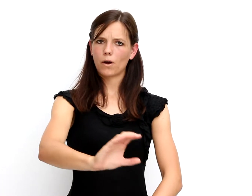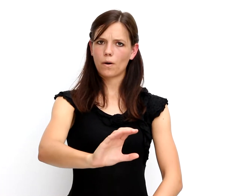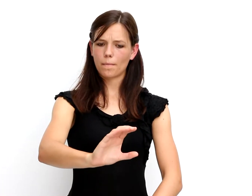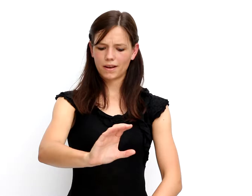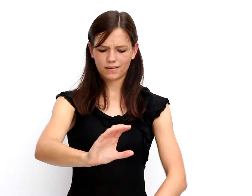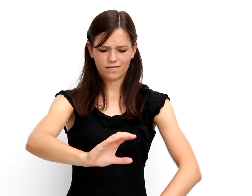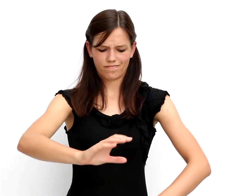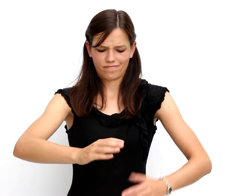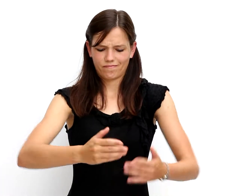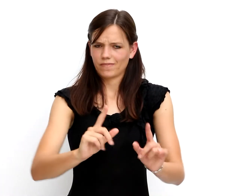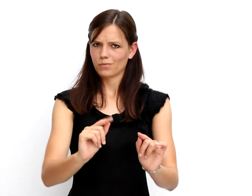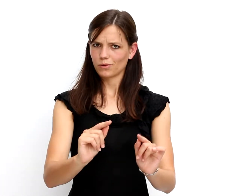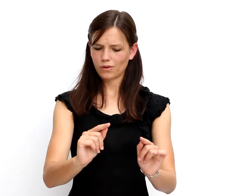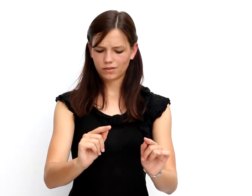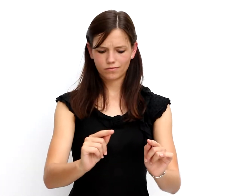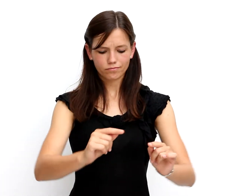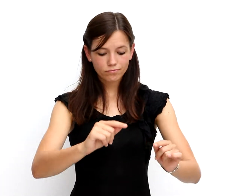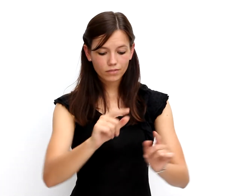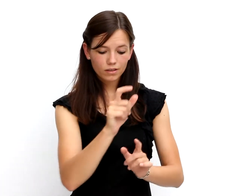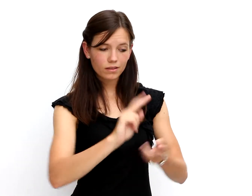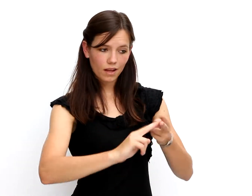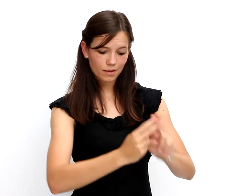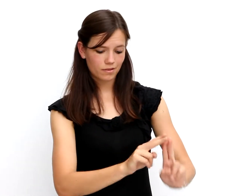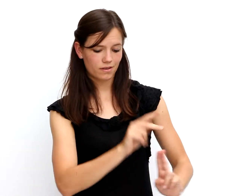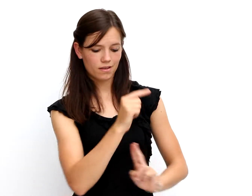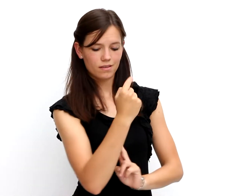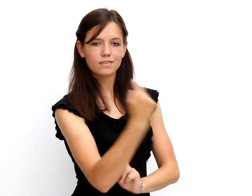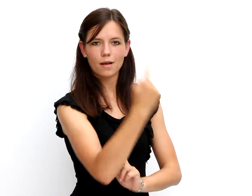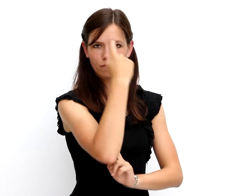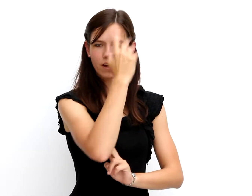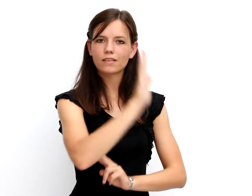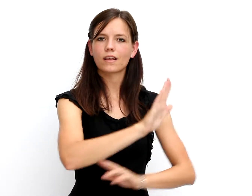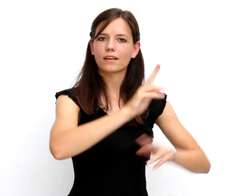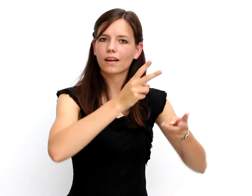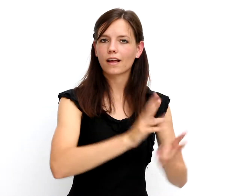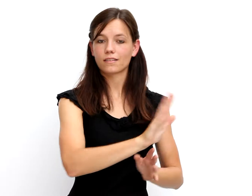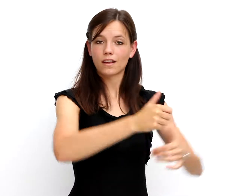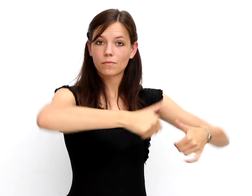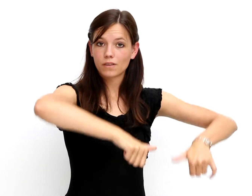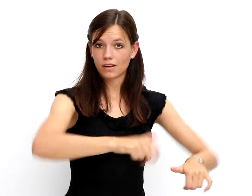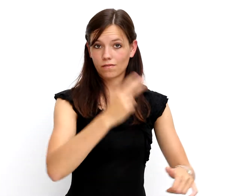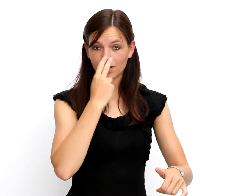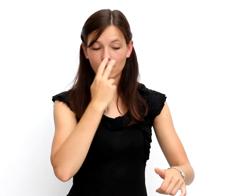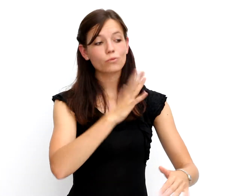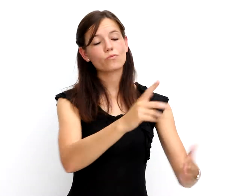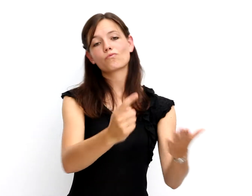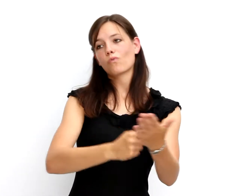Empowerment bedeutet, dass die Teilnehmer über ihre Pflichten und Rechte Bescheid wissen und diese auch einfordern können.